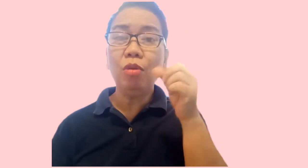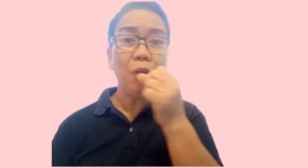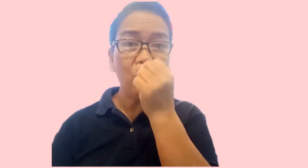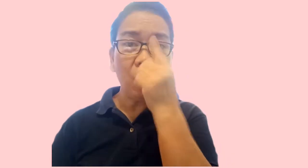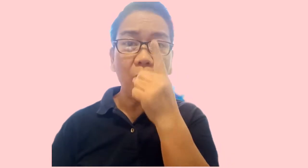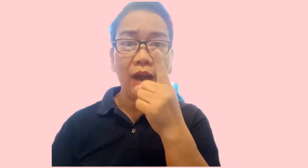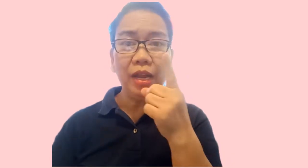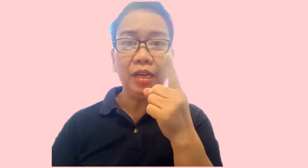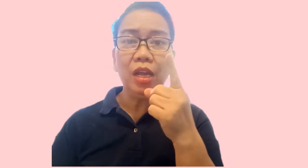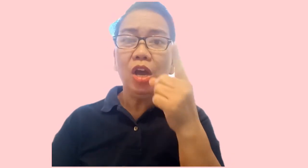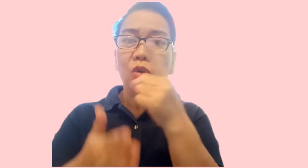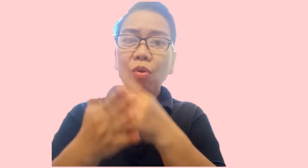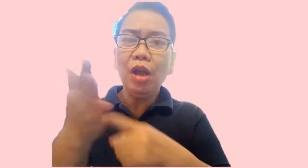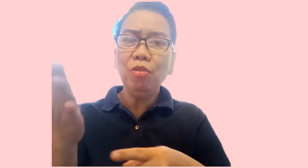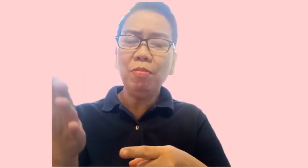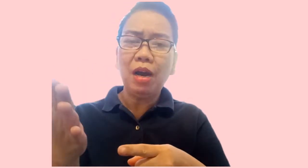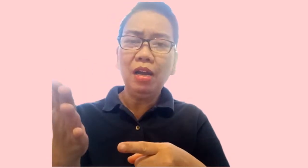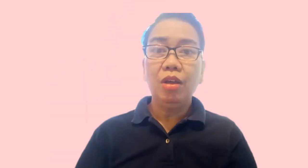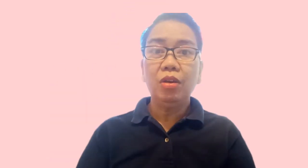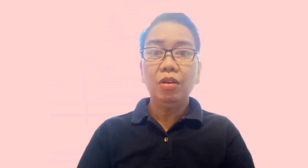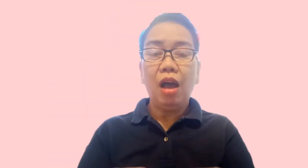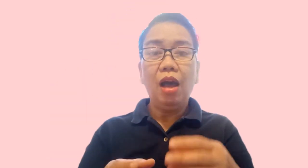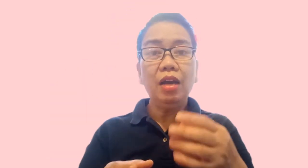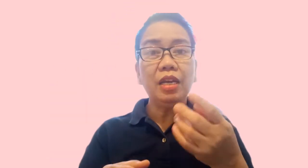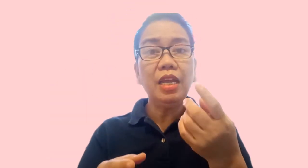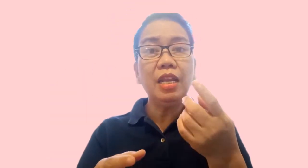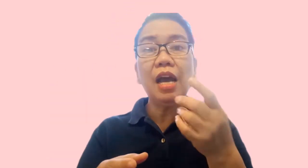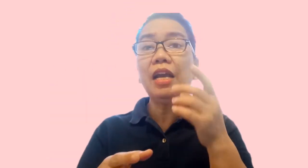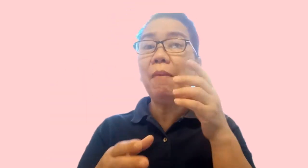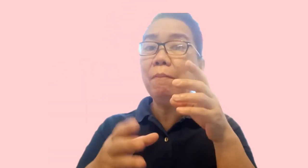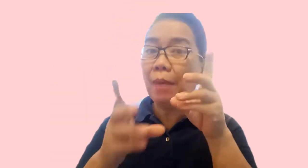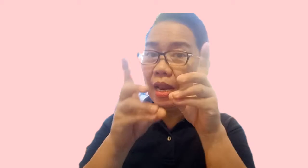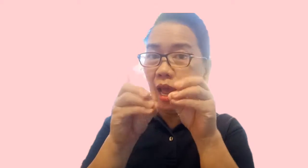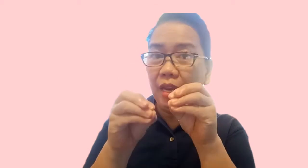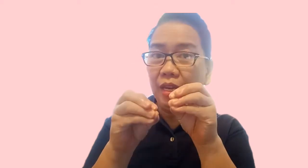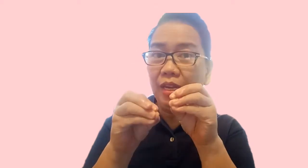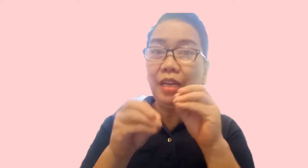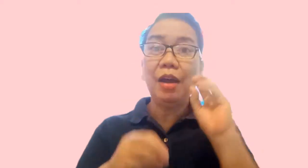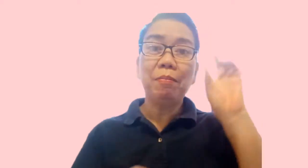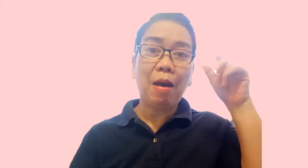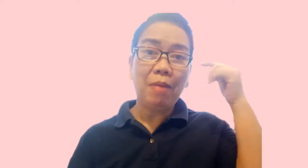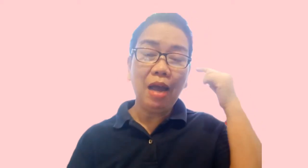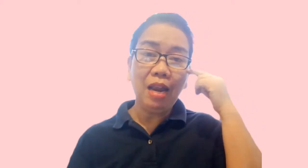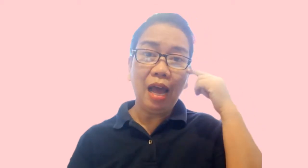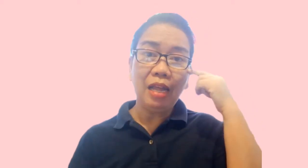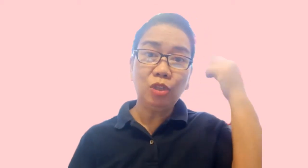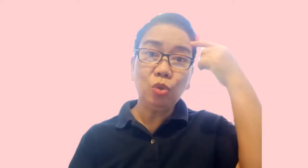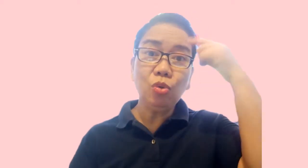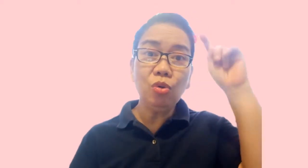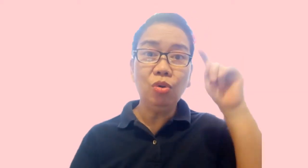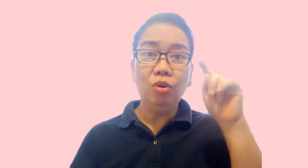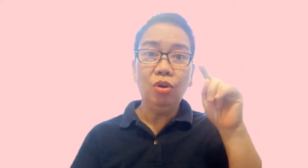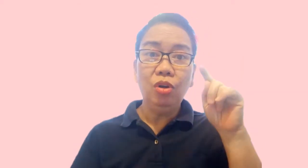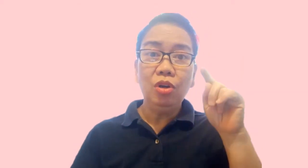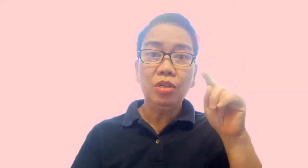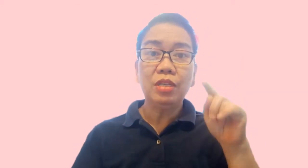maunawaan kung ano ba ang ginagampanan ng pamahalaan tungkol sa